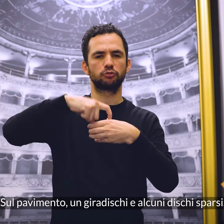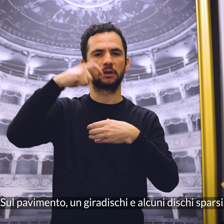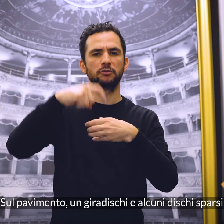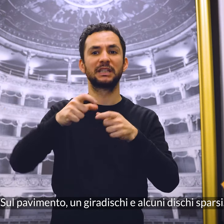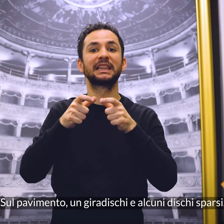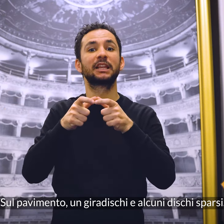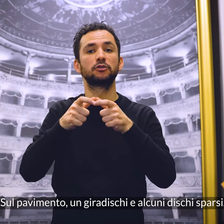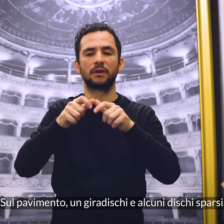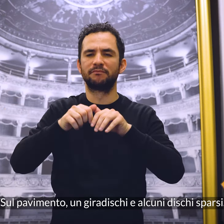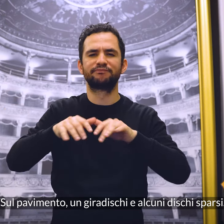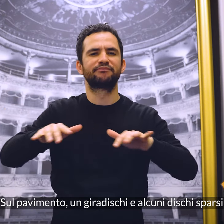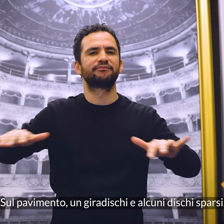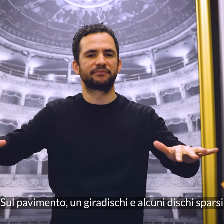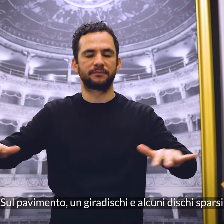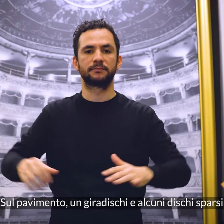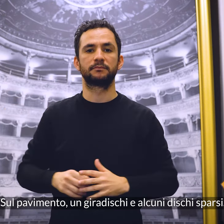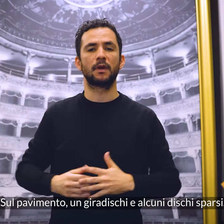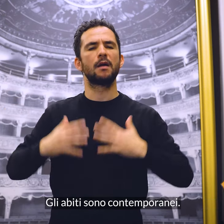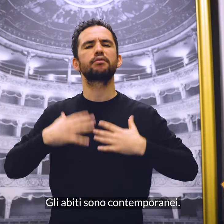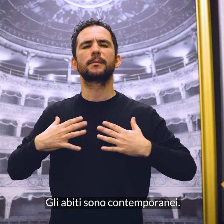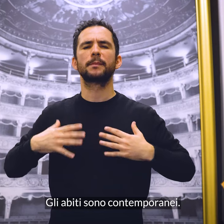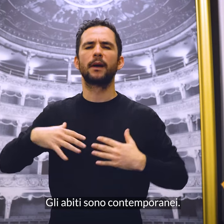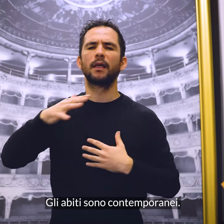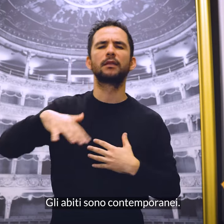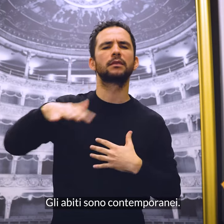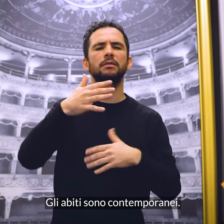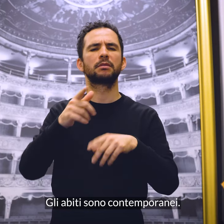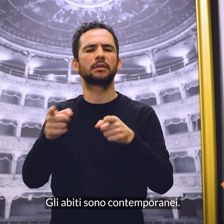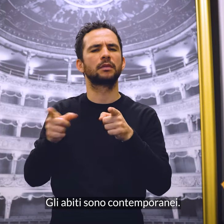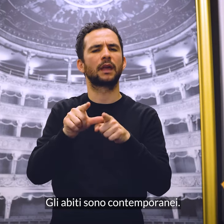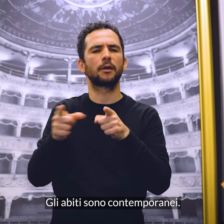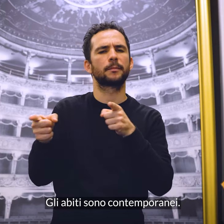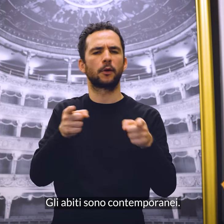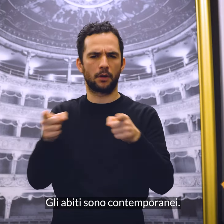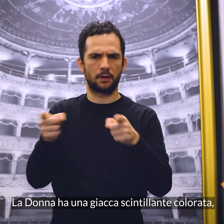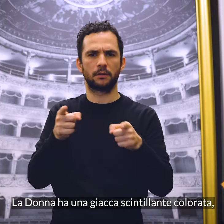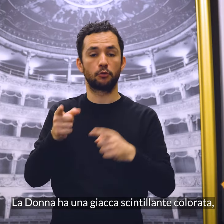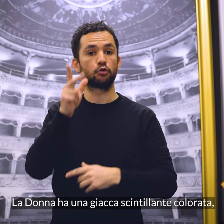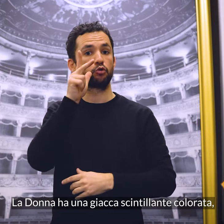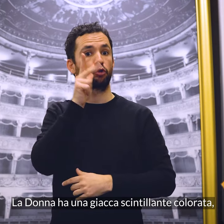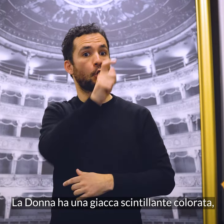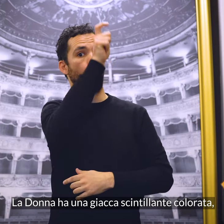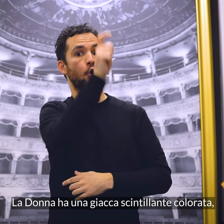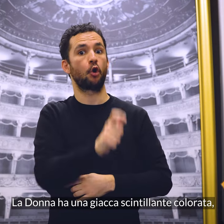giradischi e alcuni dischi sparsi. Gli abiti sono contemporanei. La donna ha una giacca